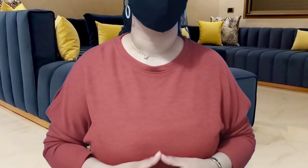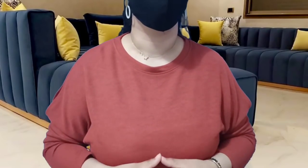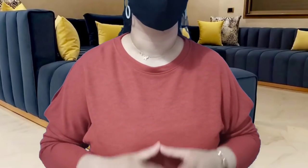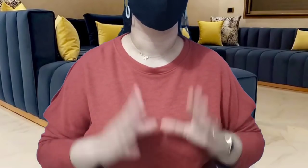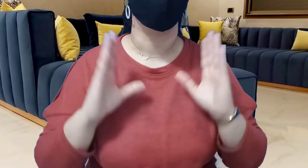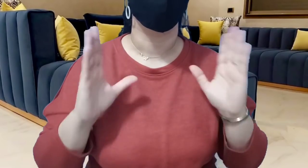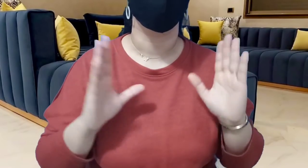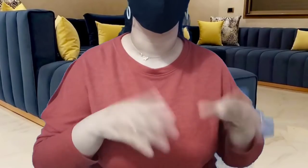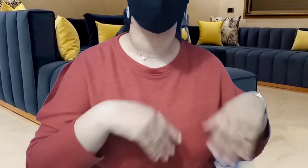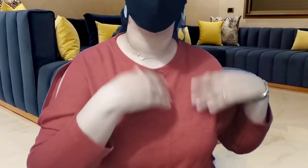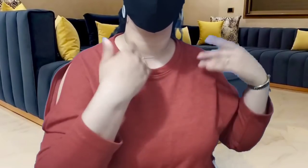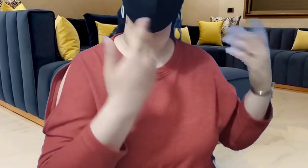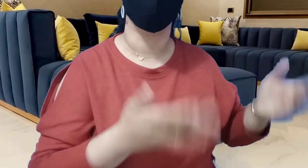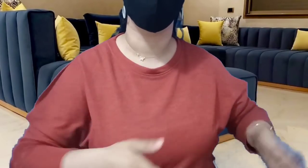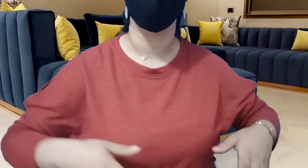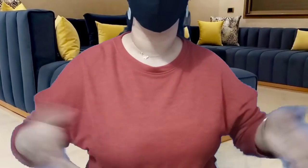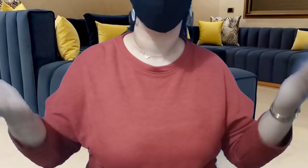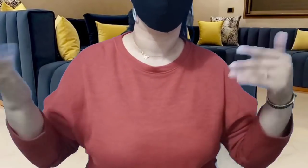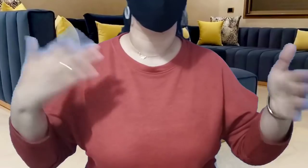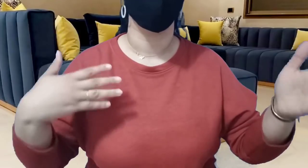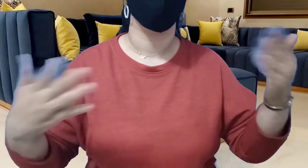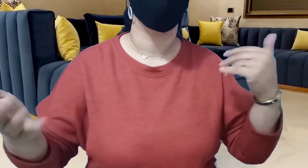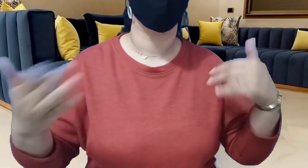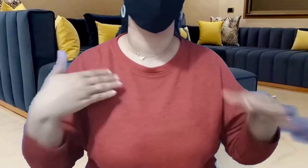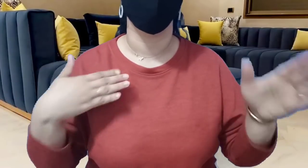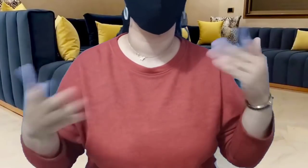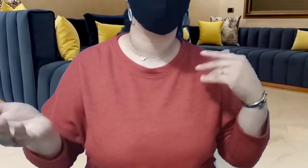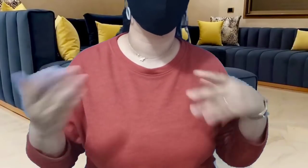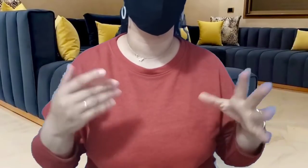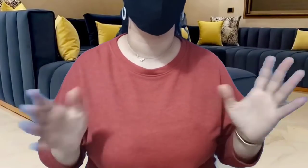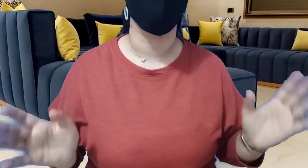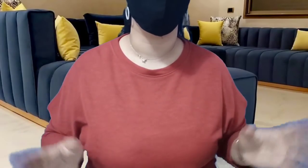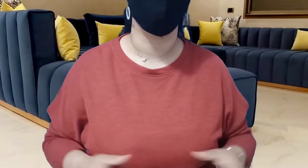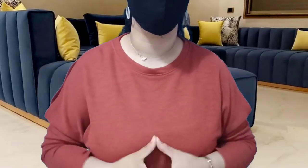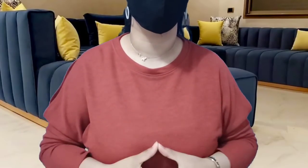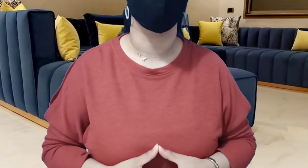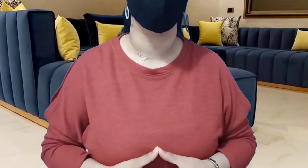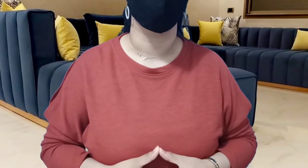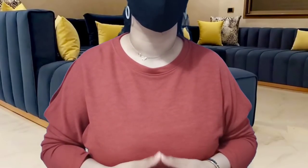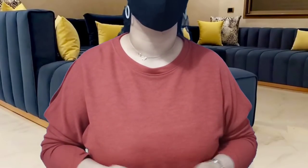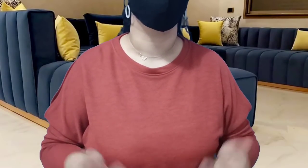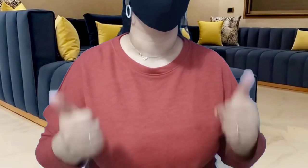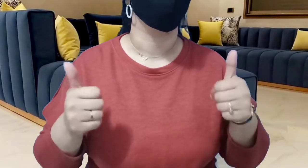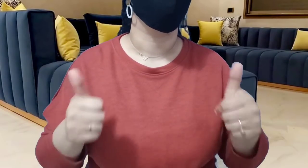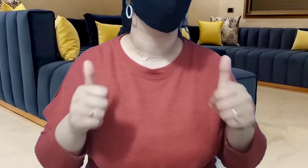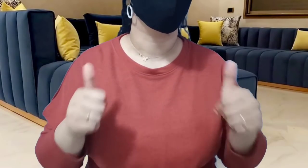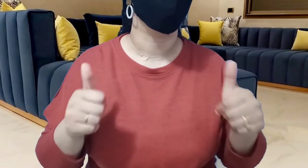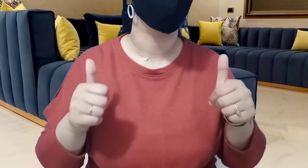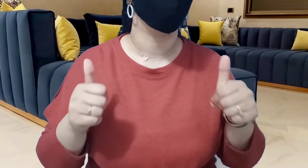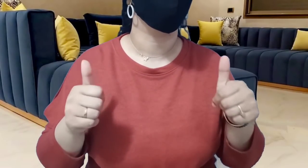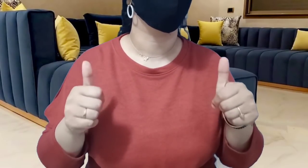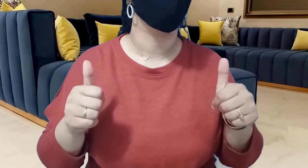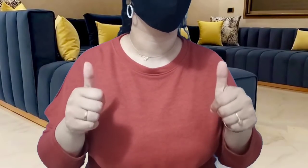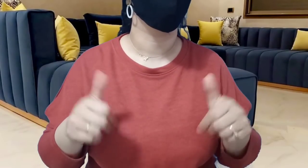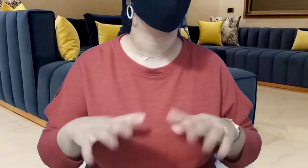الأخر حاضر ناظر معانا بالبالاغات فانتمنى منكم أنكم تلايكيوا فيديو وتخليوا لينا